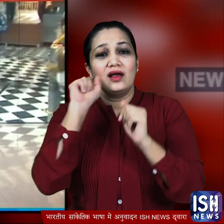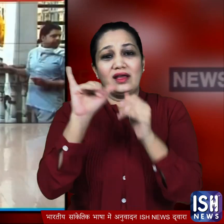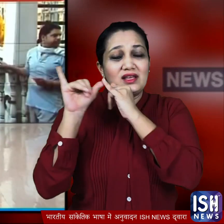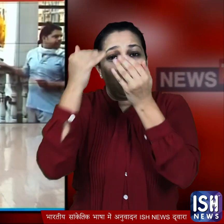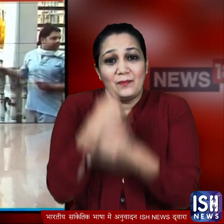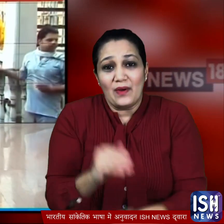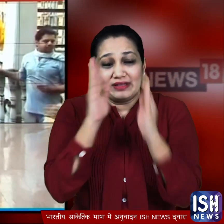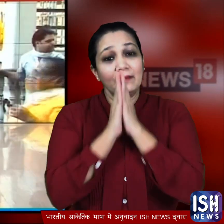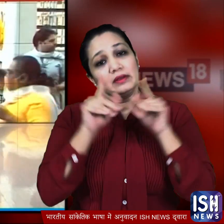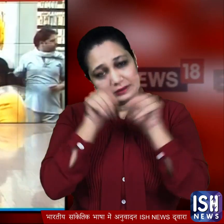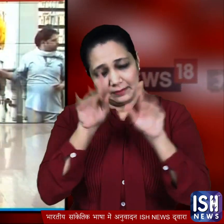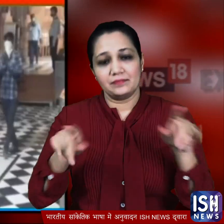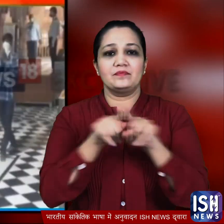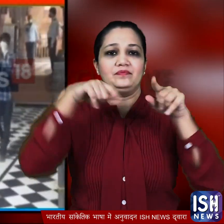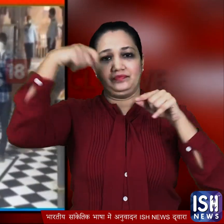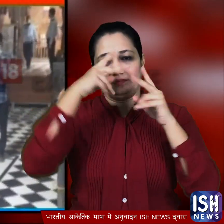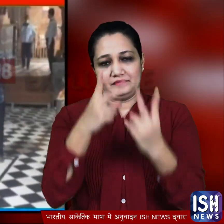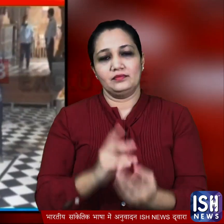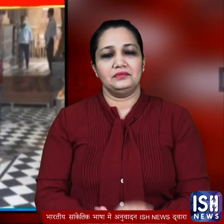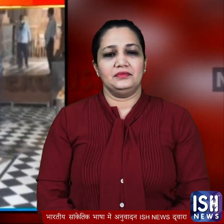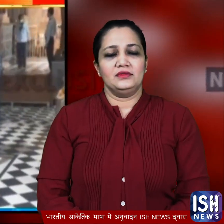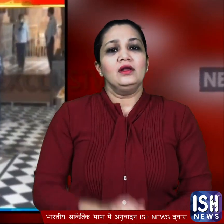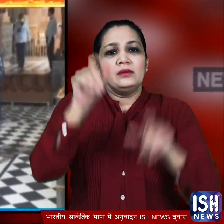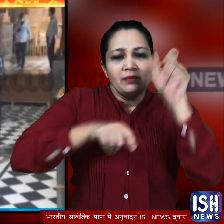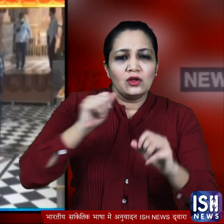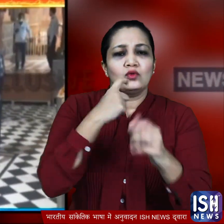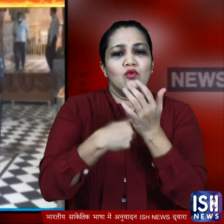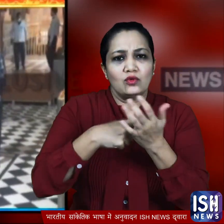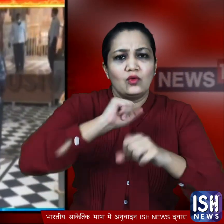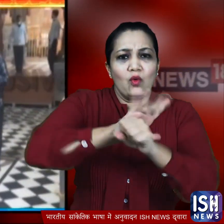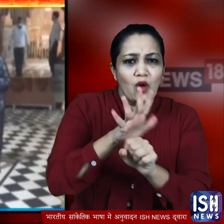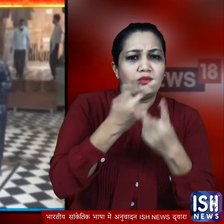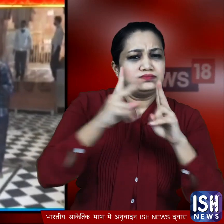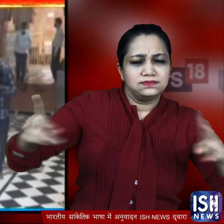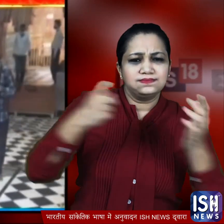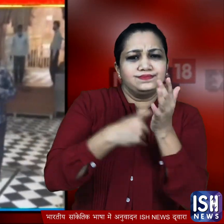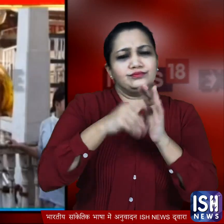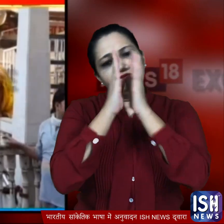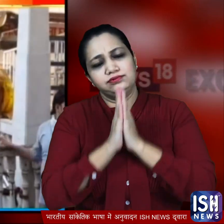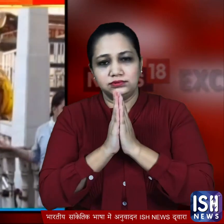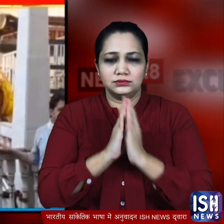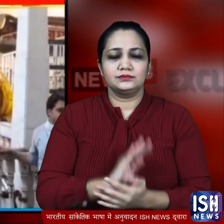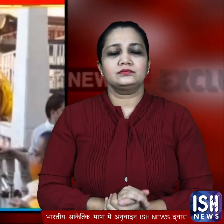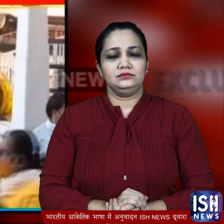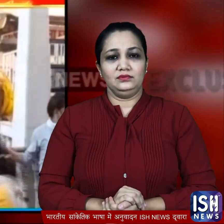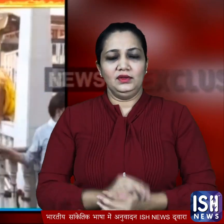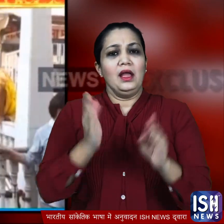मंदर से भी सामने आए जहां लोगों ने करोना निर्देशों को ध्यान में रखते हुए दर्शन की हालांकि मंदर में पहले के मुकाबले